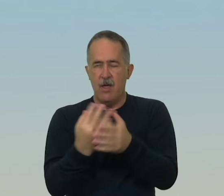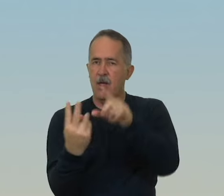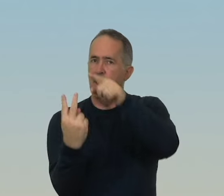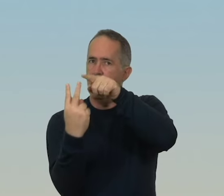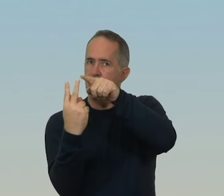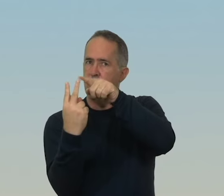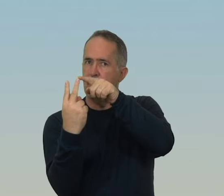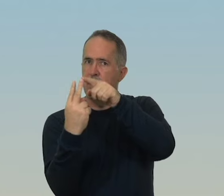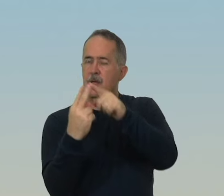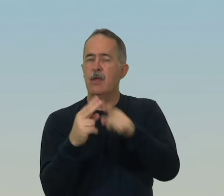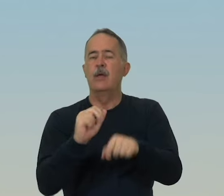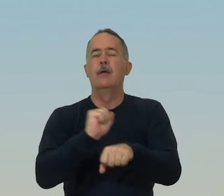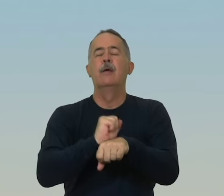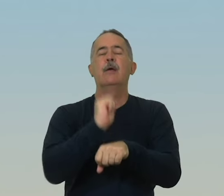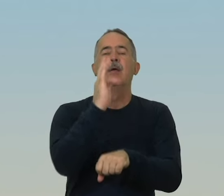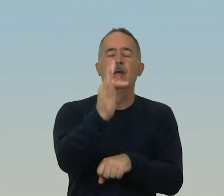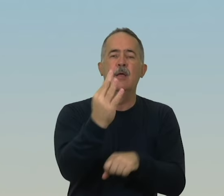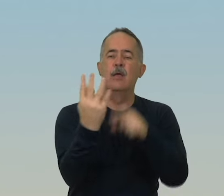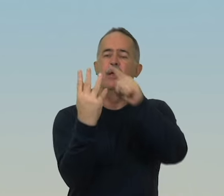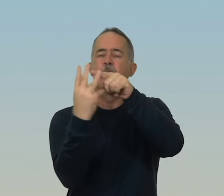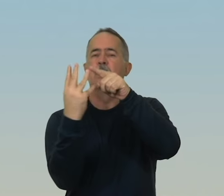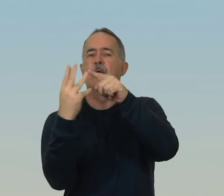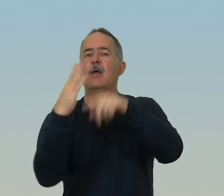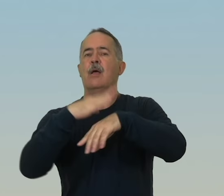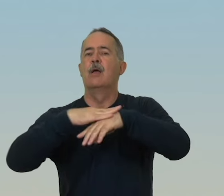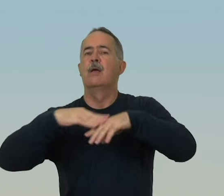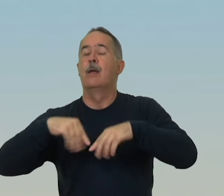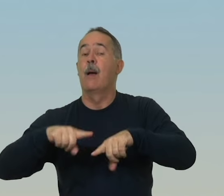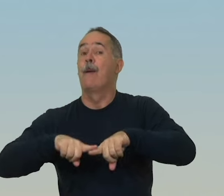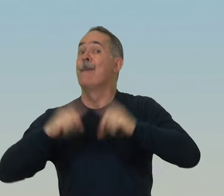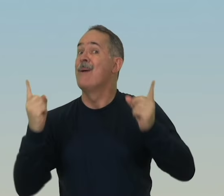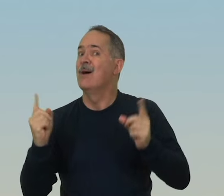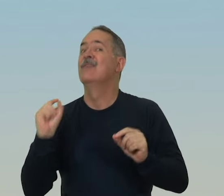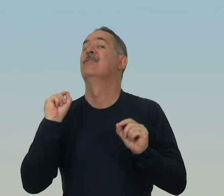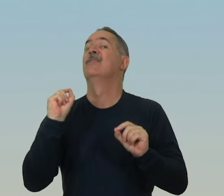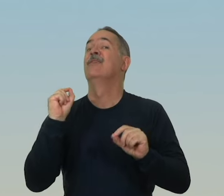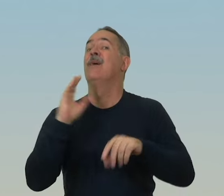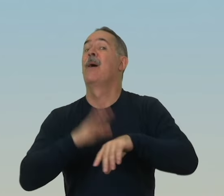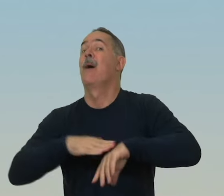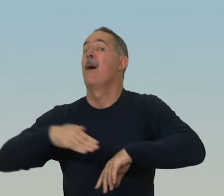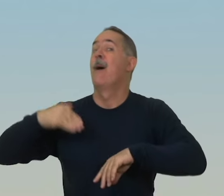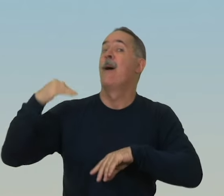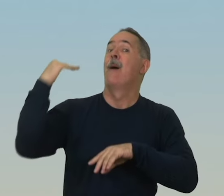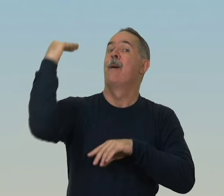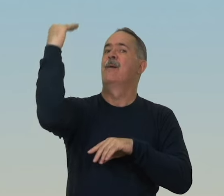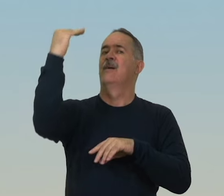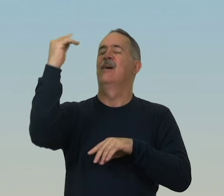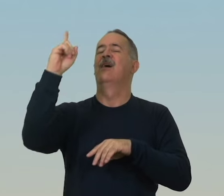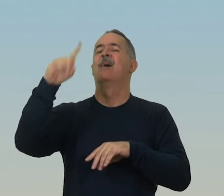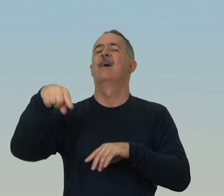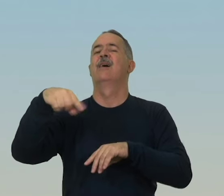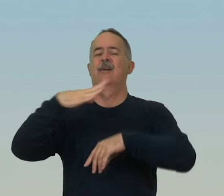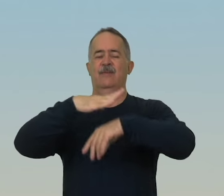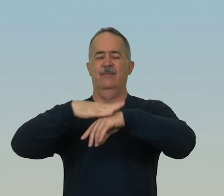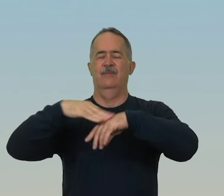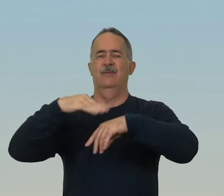esperança, caridade, mas a maior delas é a caridade.